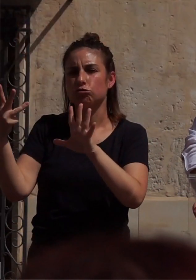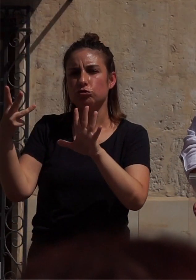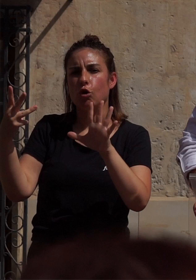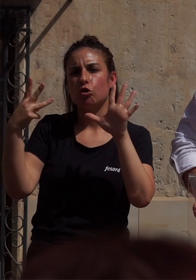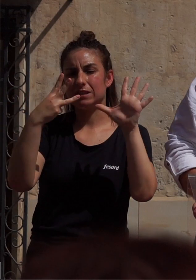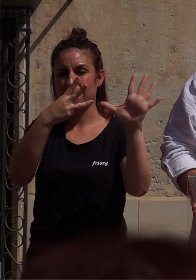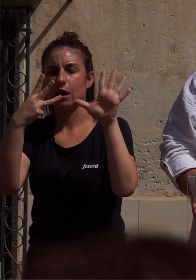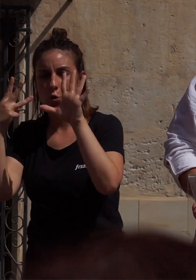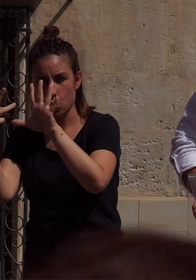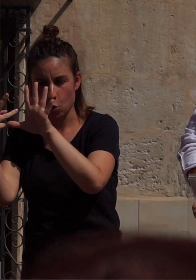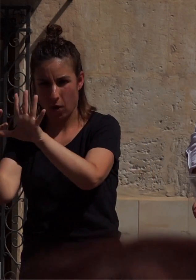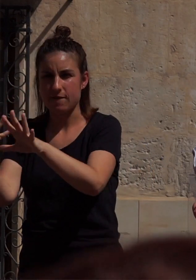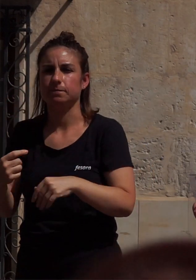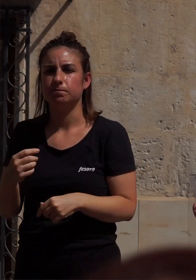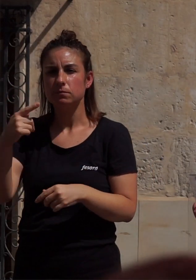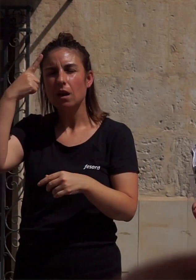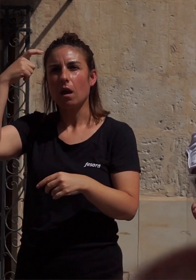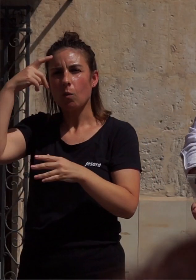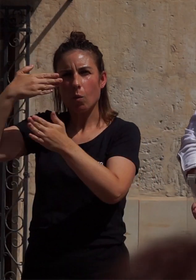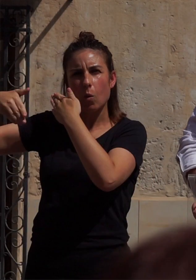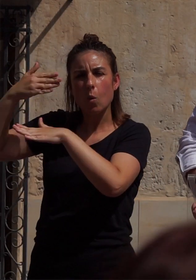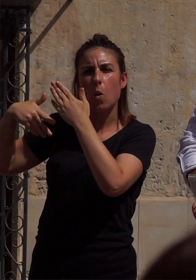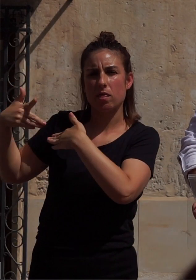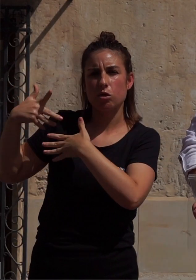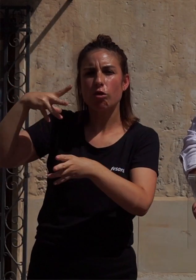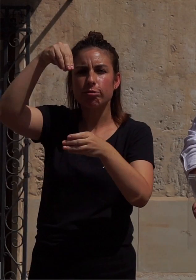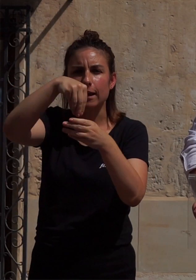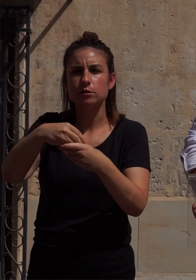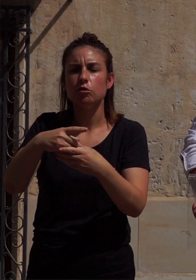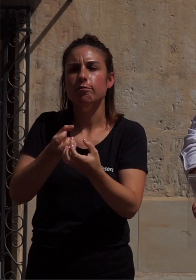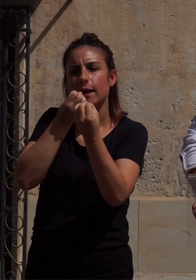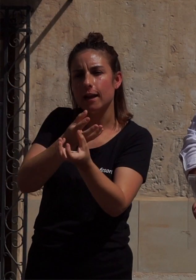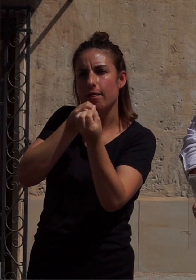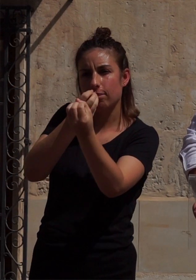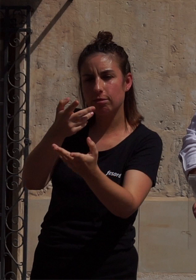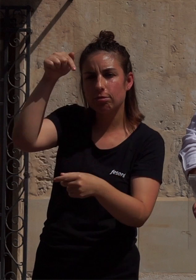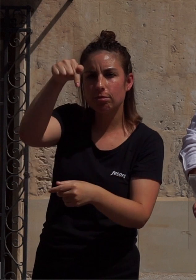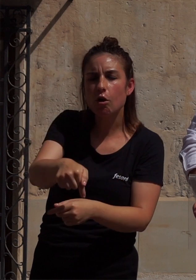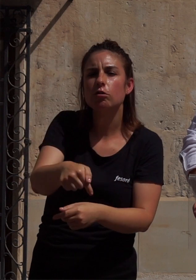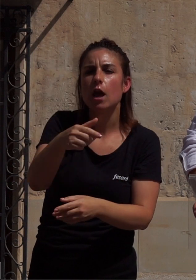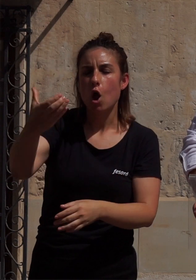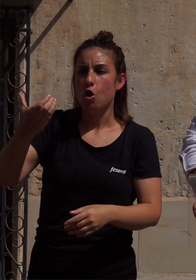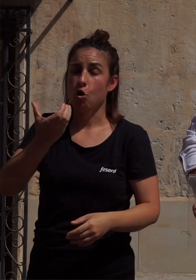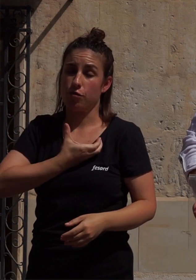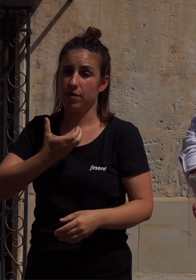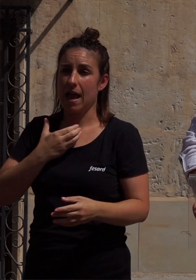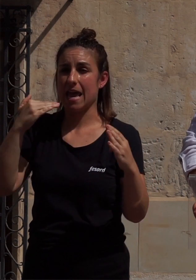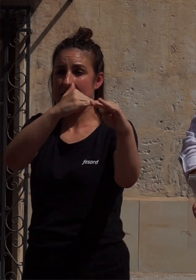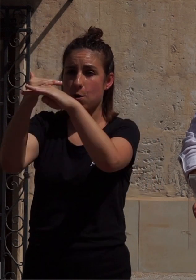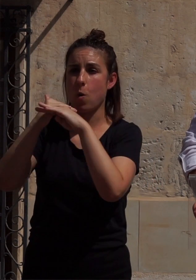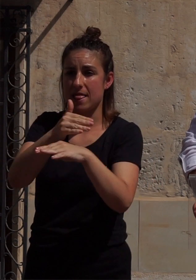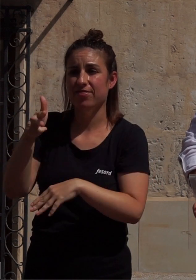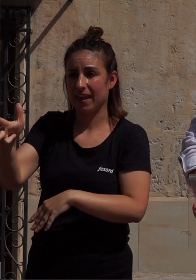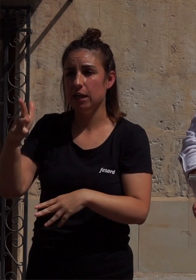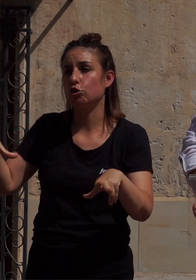Con este recuerdo, extraído de la Declaración Institucional de la FEM, desde la Concejalía de Igualdad, Derechos